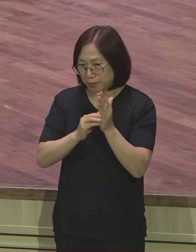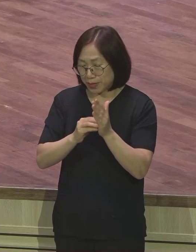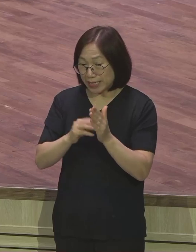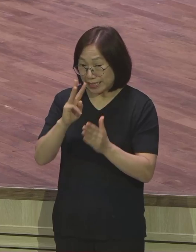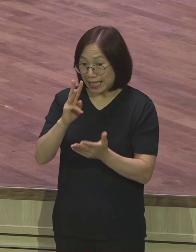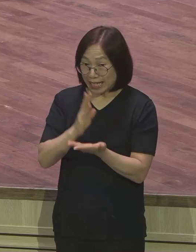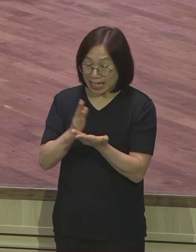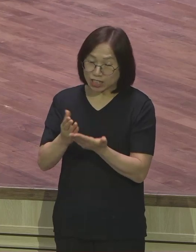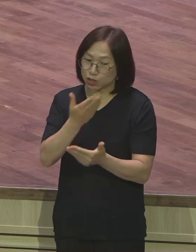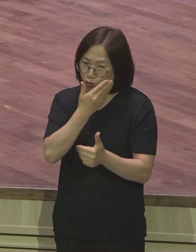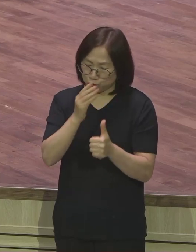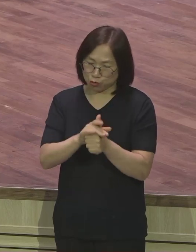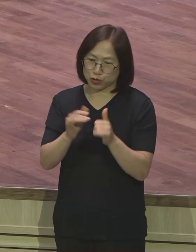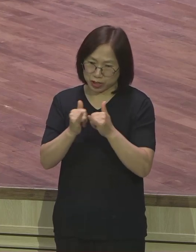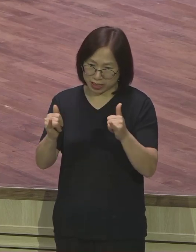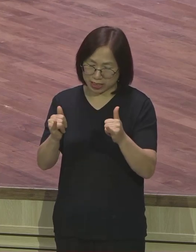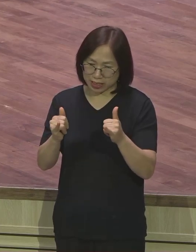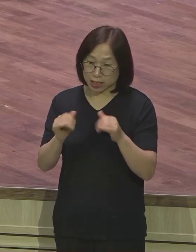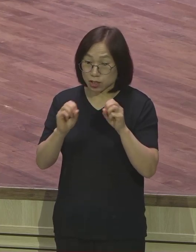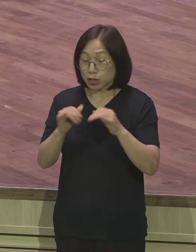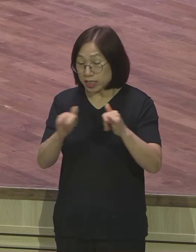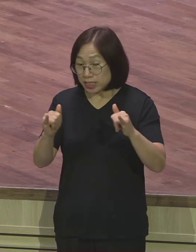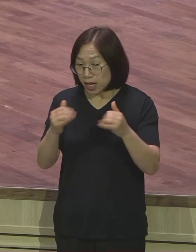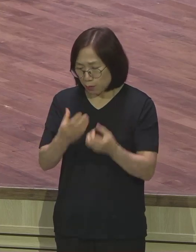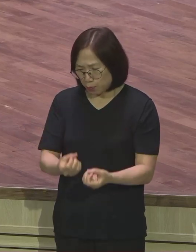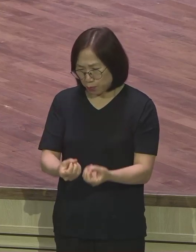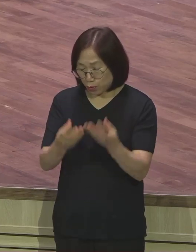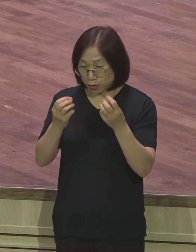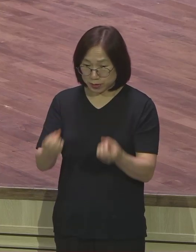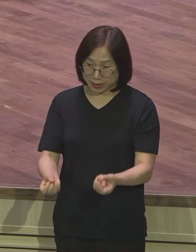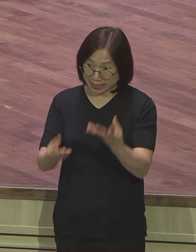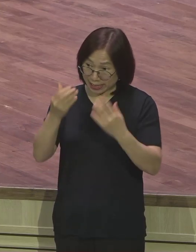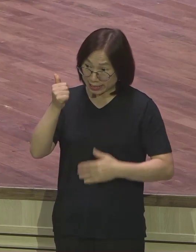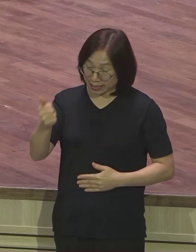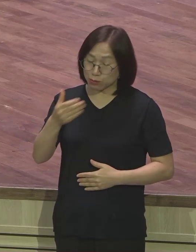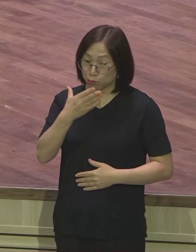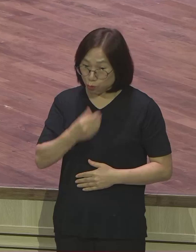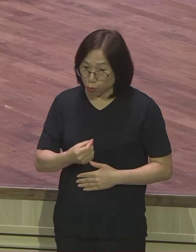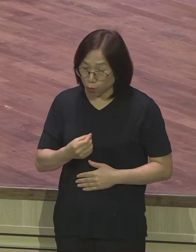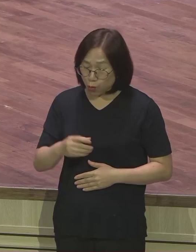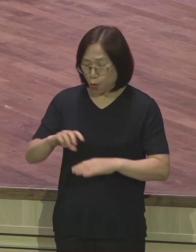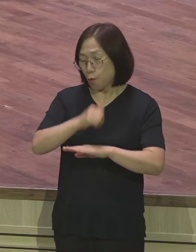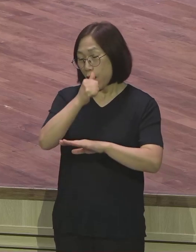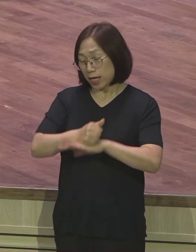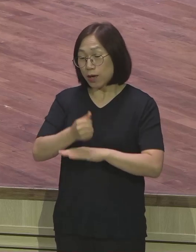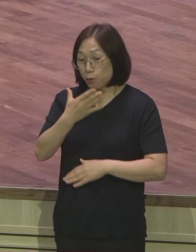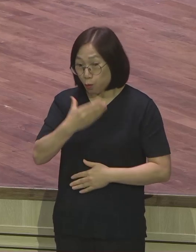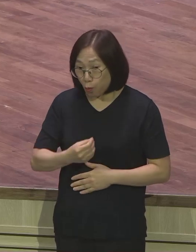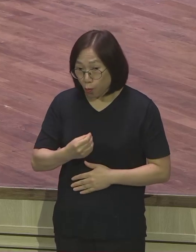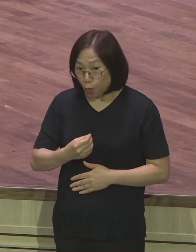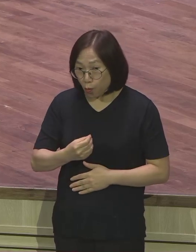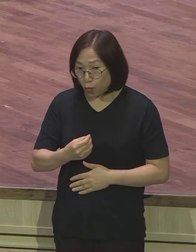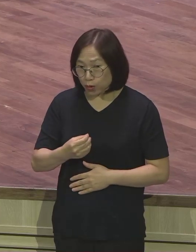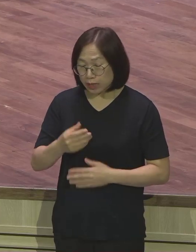선지자적인 축복 제사장적인 축복 왕적인 축복 이것을 누리는 것입니다